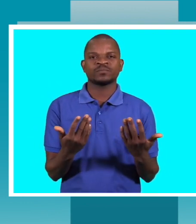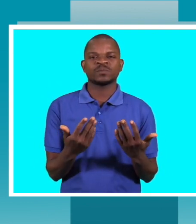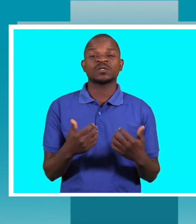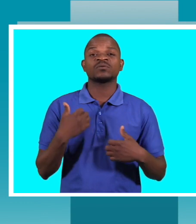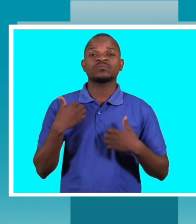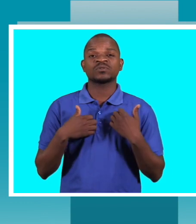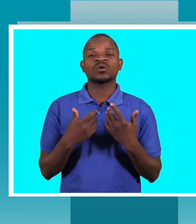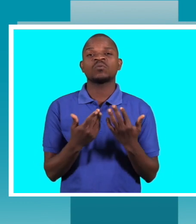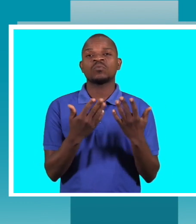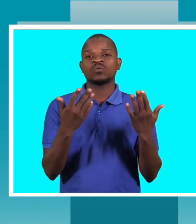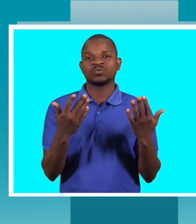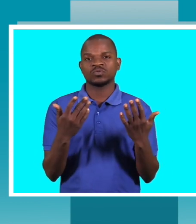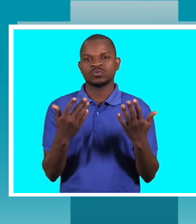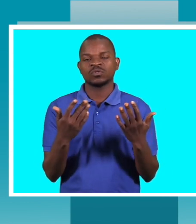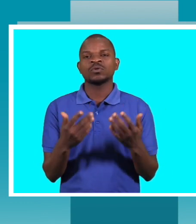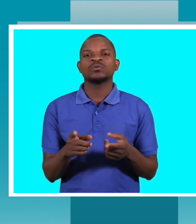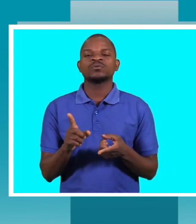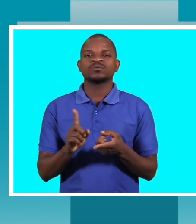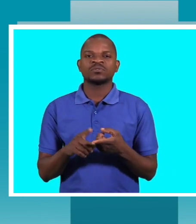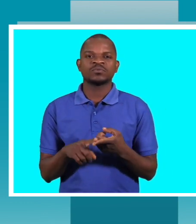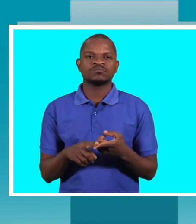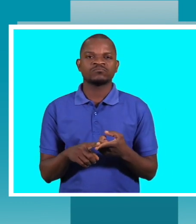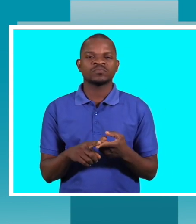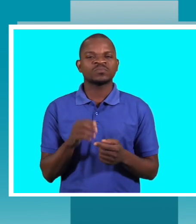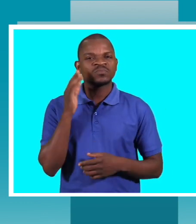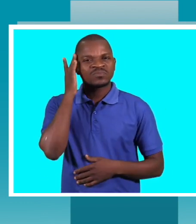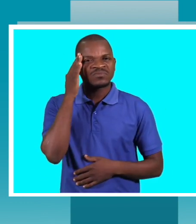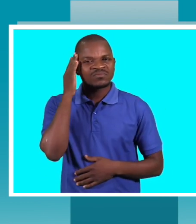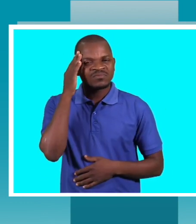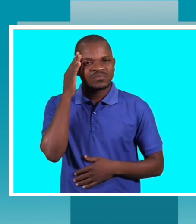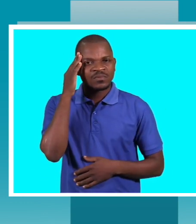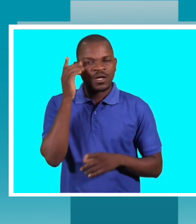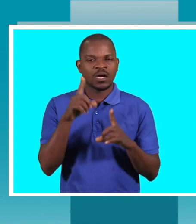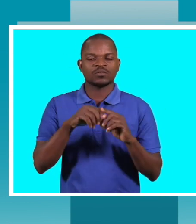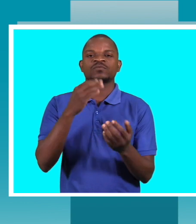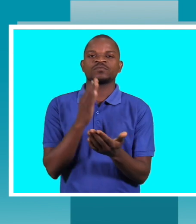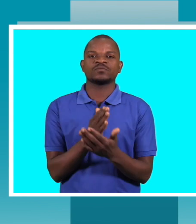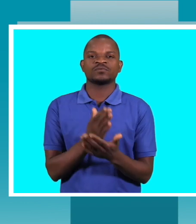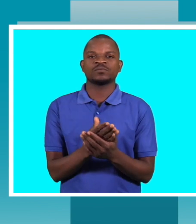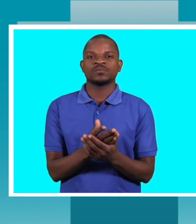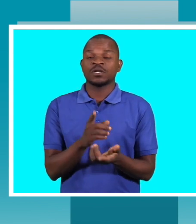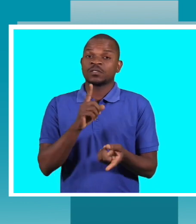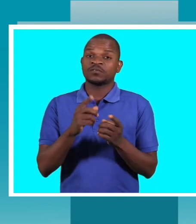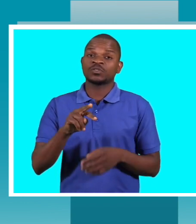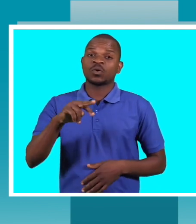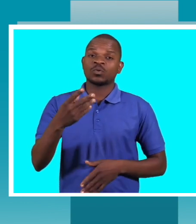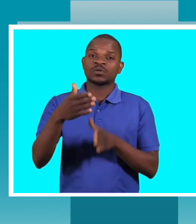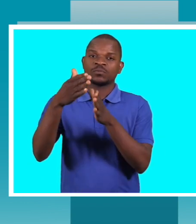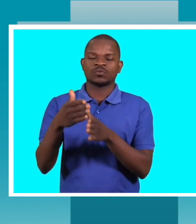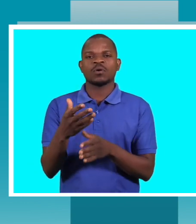preocupações a nível do fórum e não só e reflexões que são dignas que alguém de direito talvez resolva